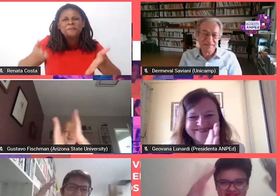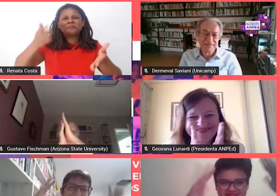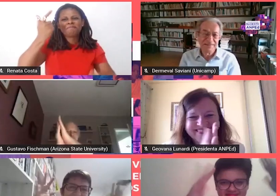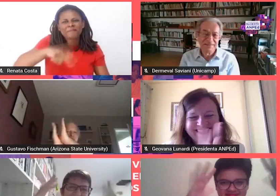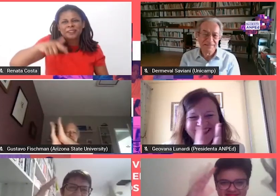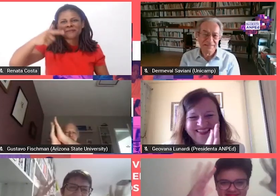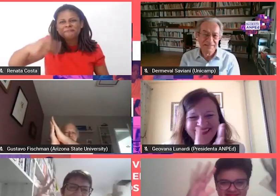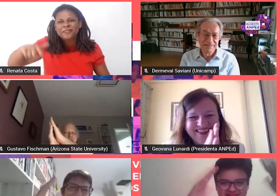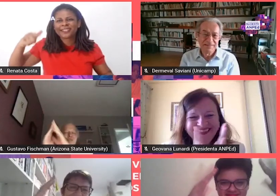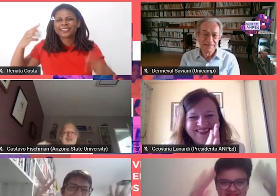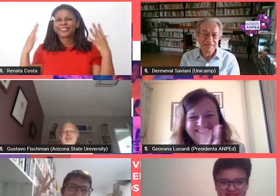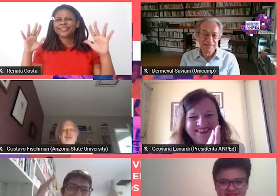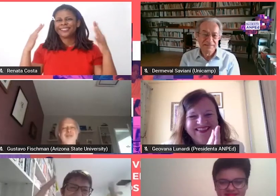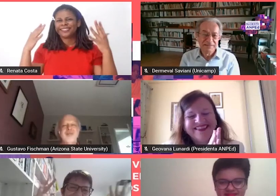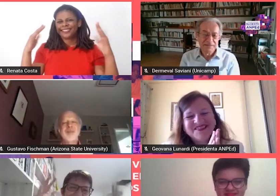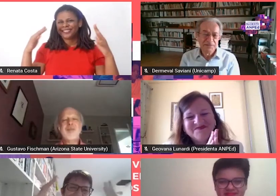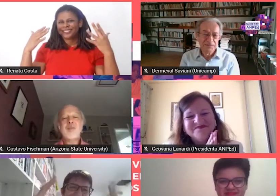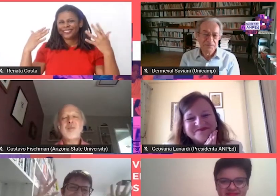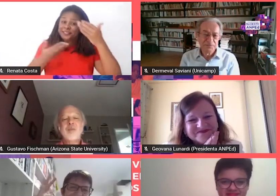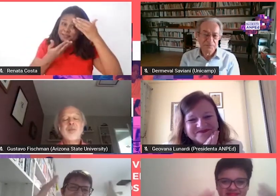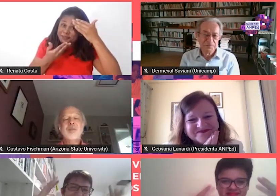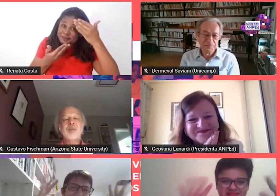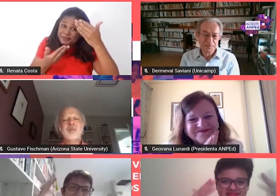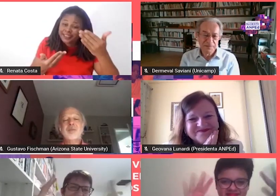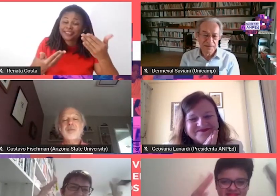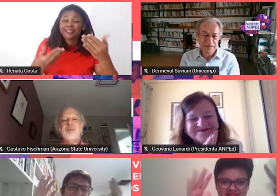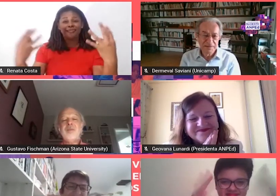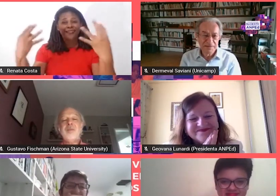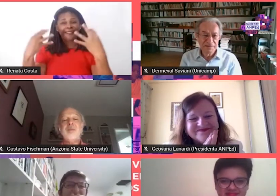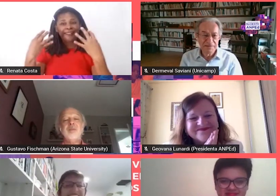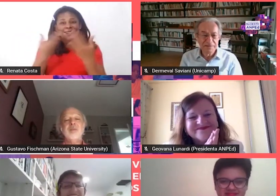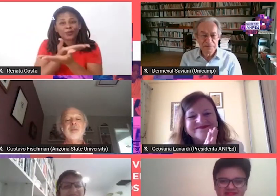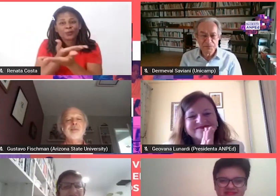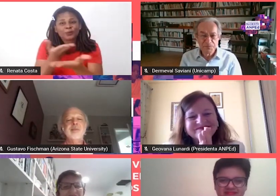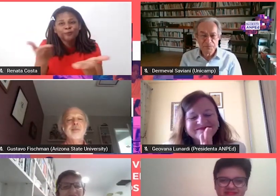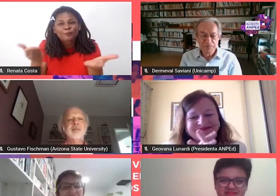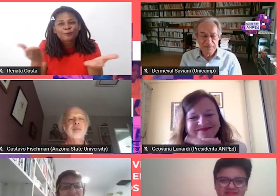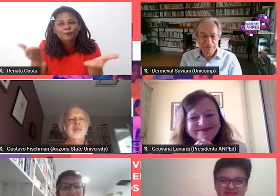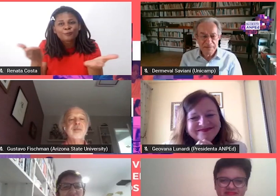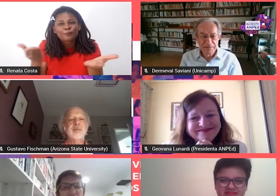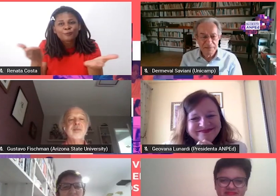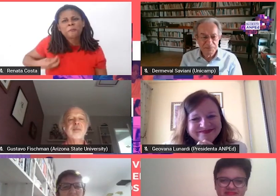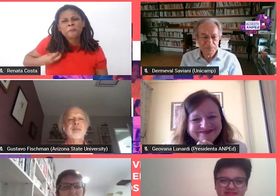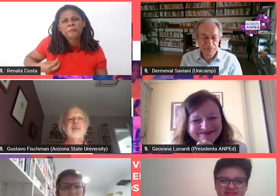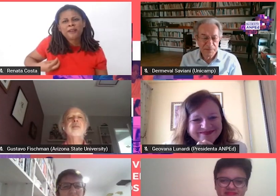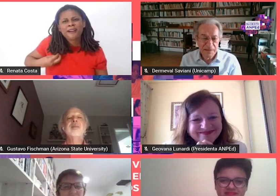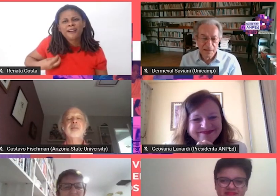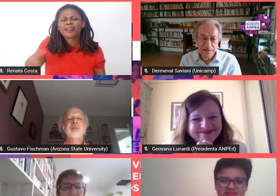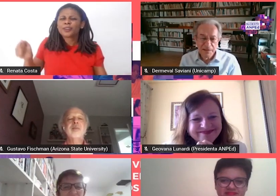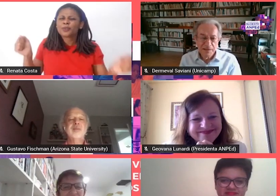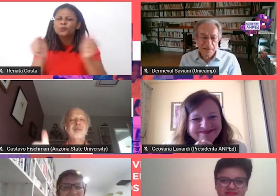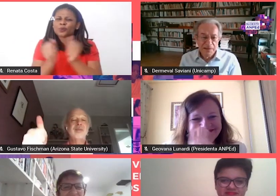obrigada a todos a todas pela participação aqui com a gente